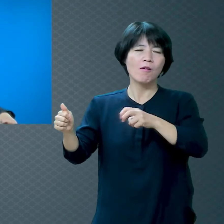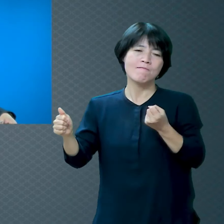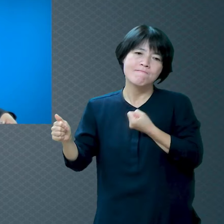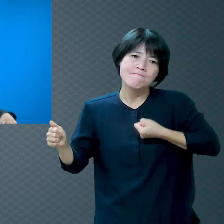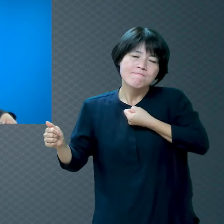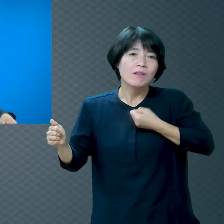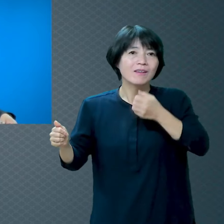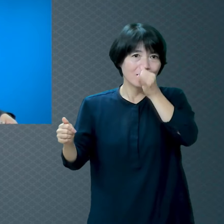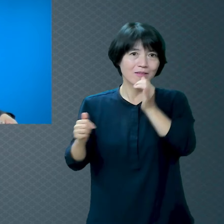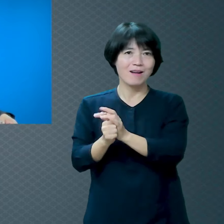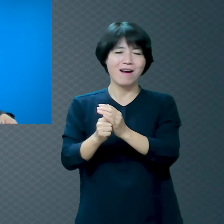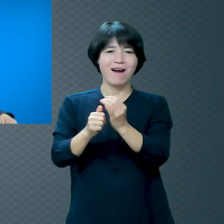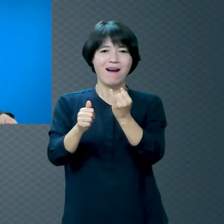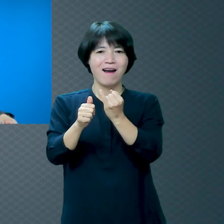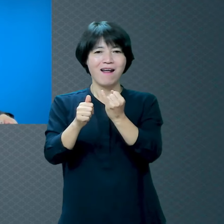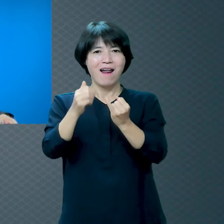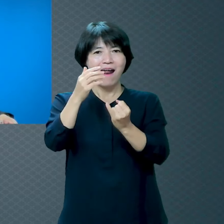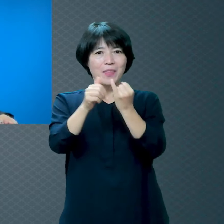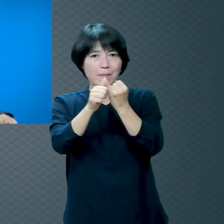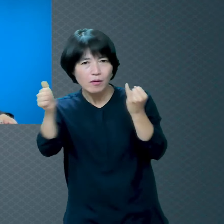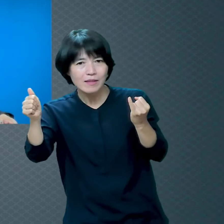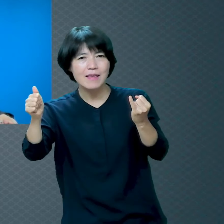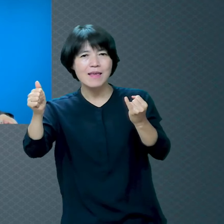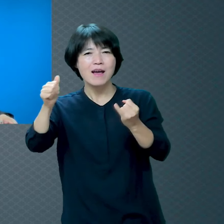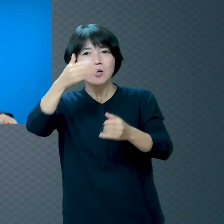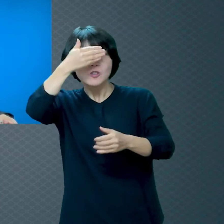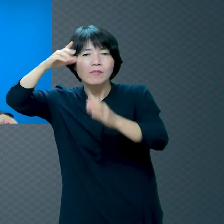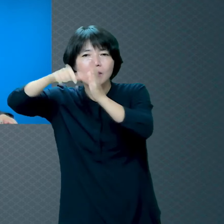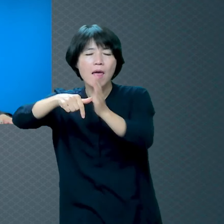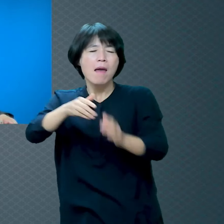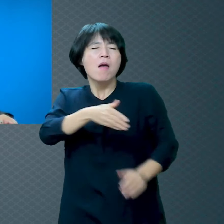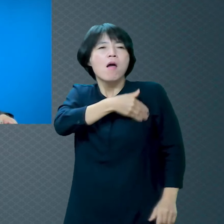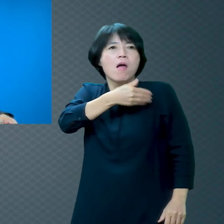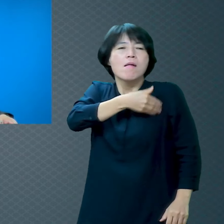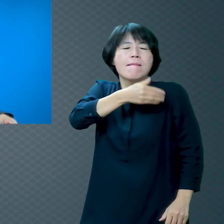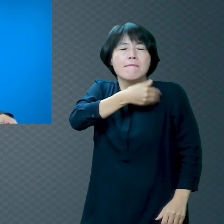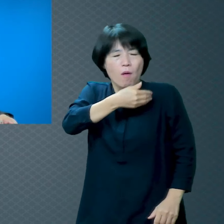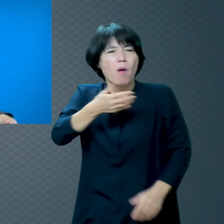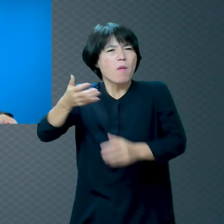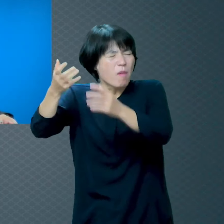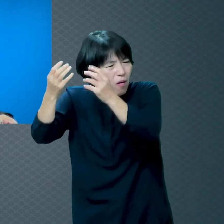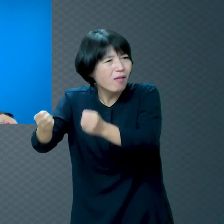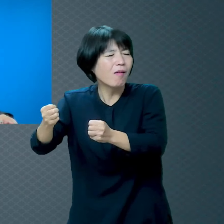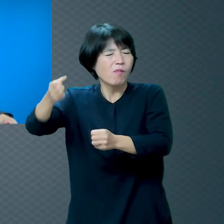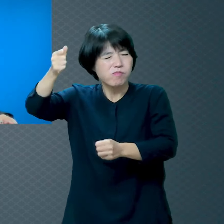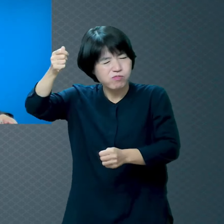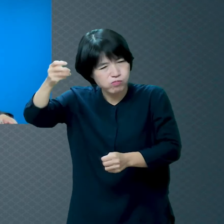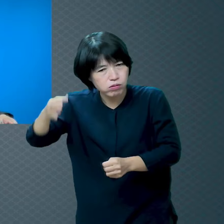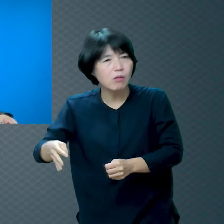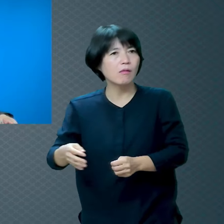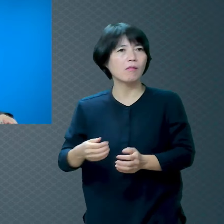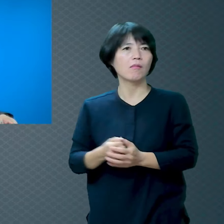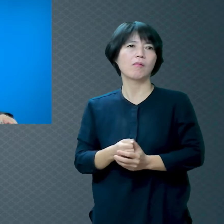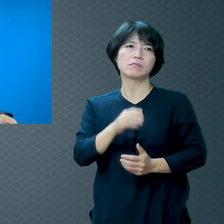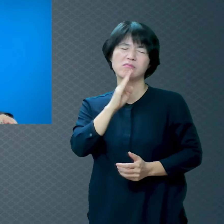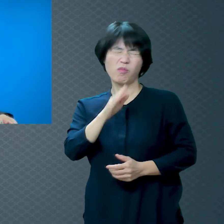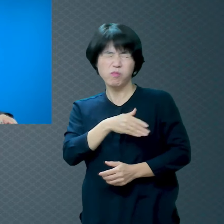얼마나 바람을 피셨는지 보통 바람이 아니고 이 할아버지는 태풍이에요 태풍